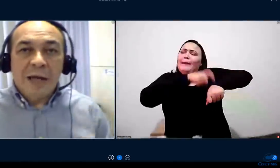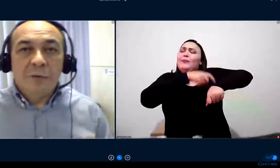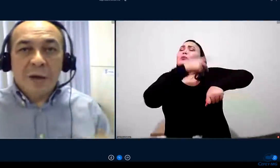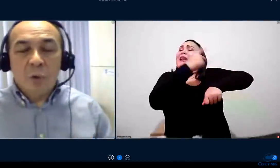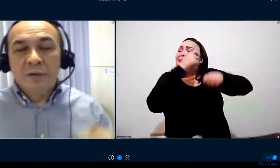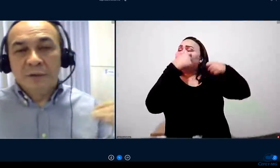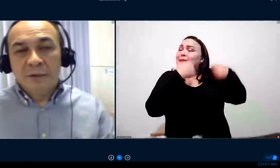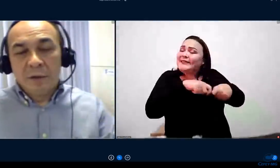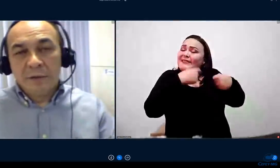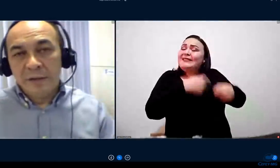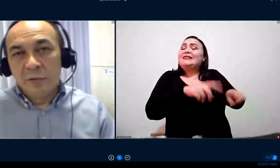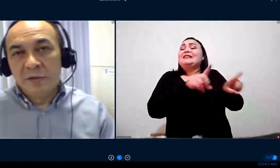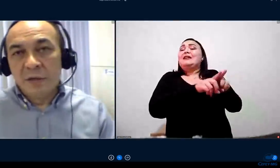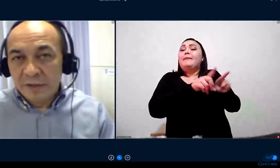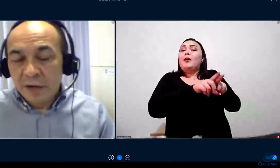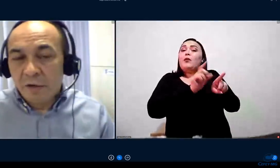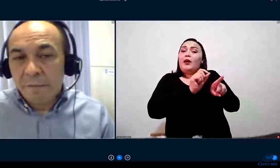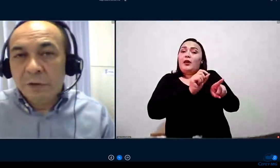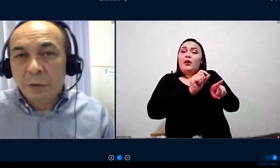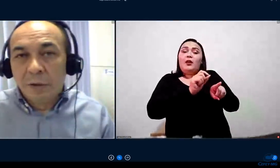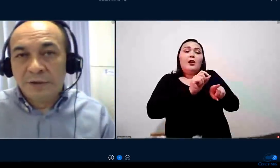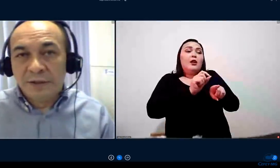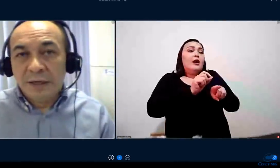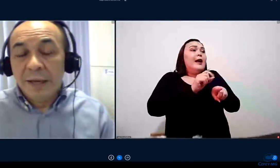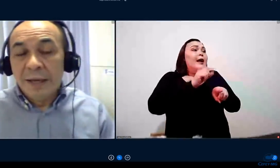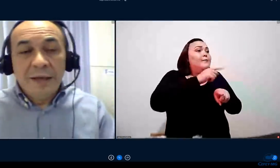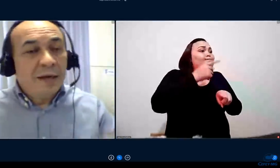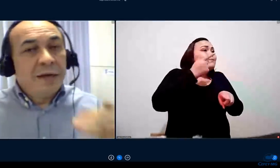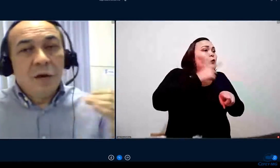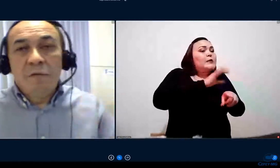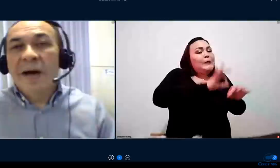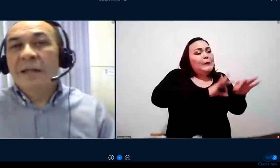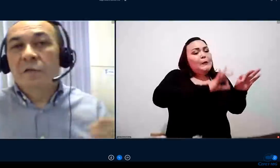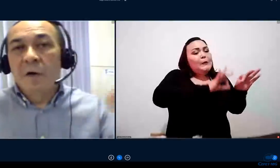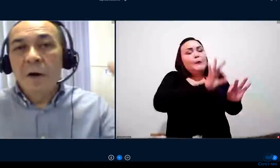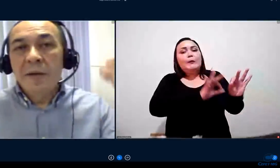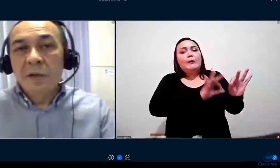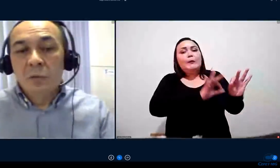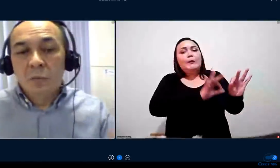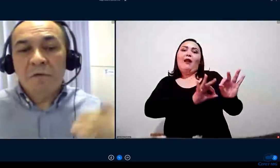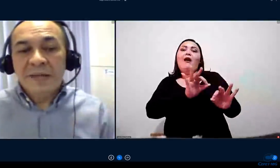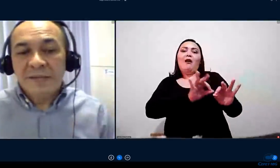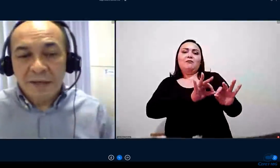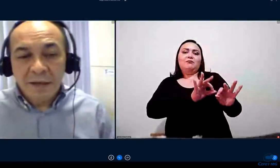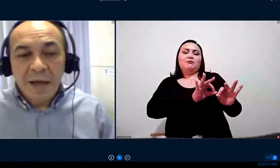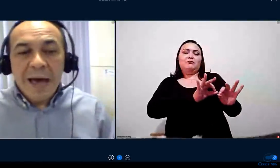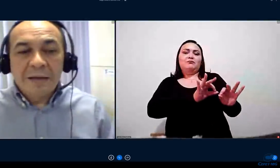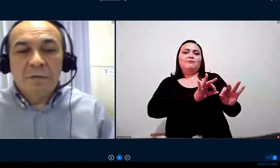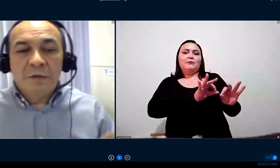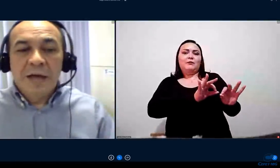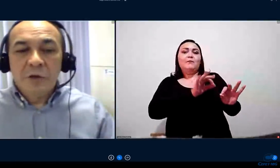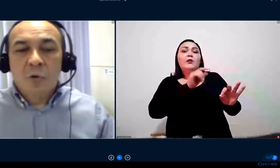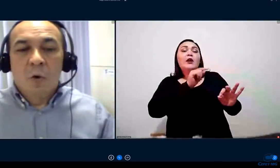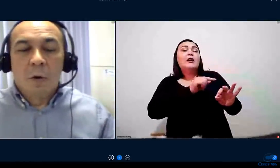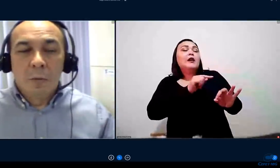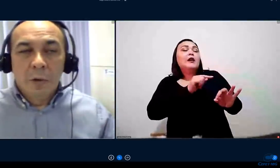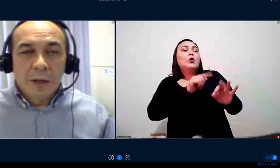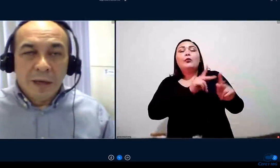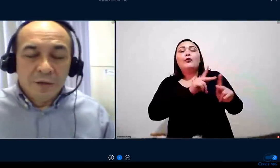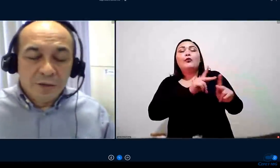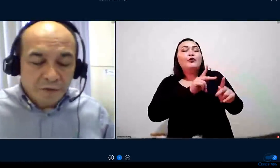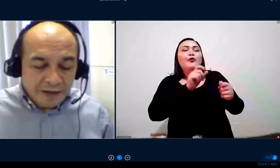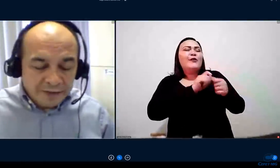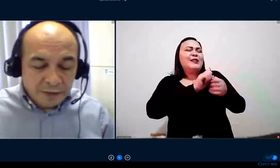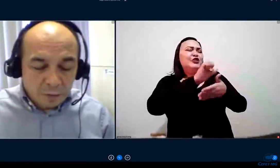fracionado na condição da execução dessa nova metodologia, e que ele não vai de forma nenhuma fazer a atividade como